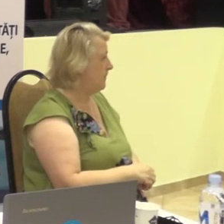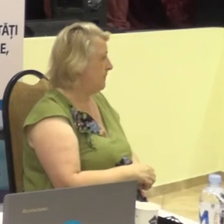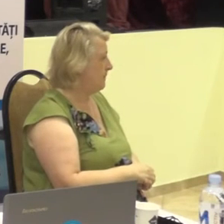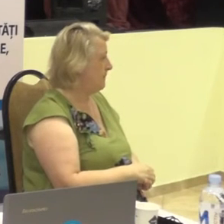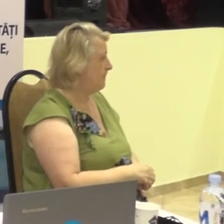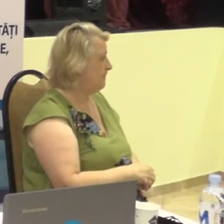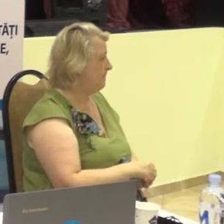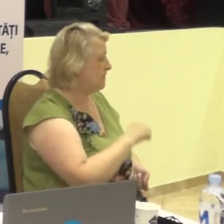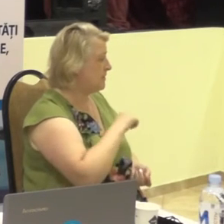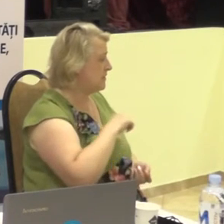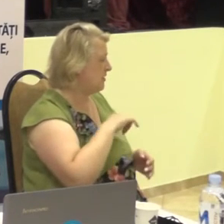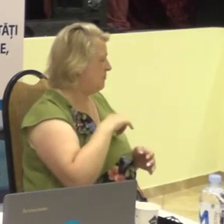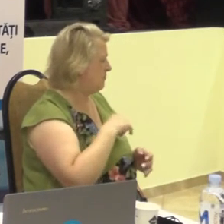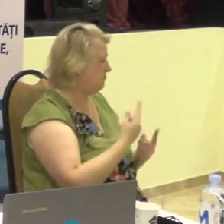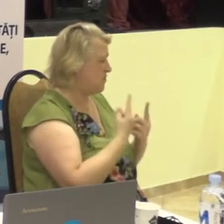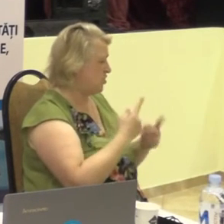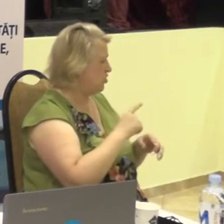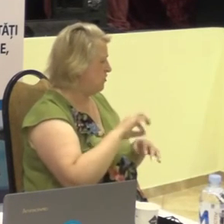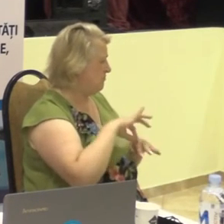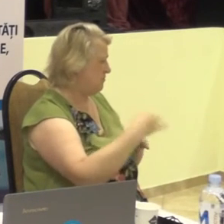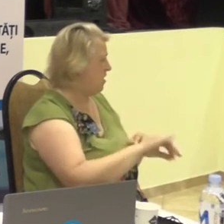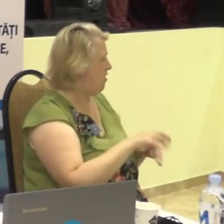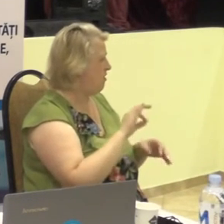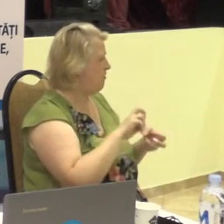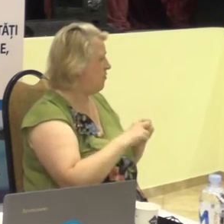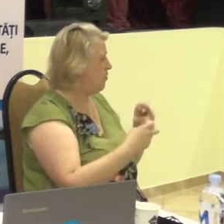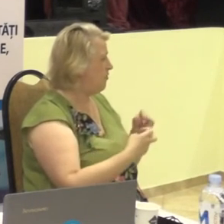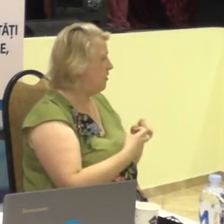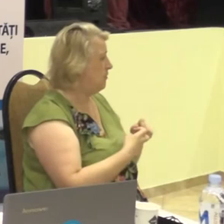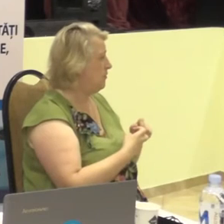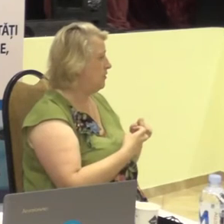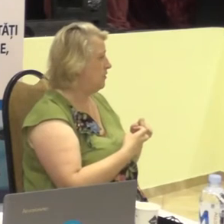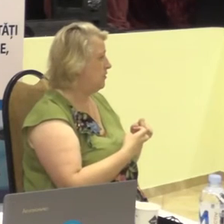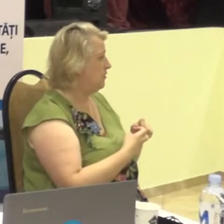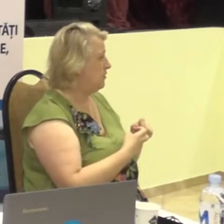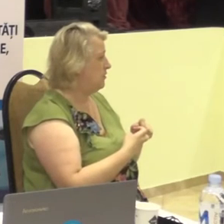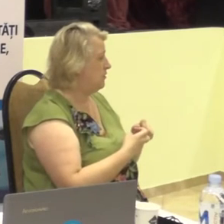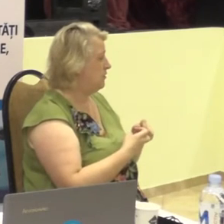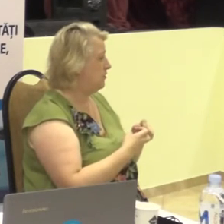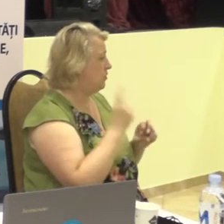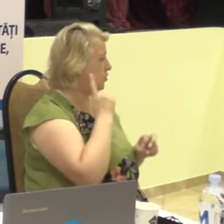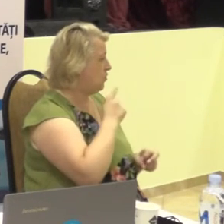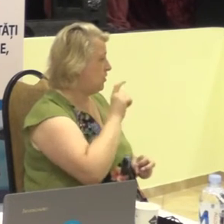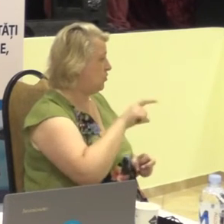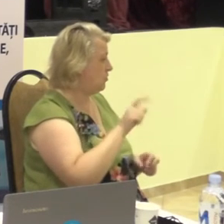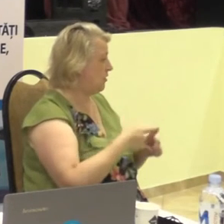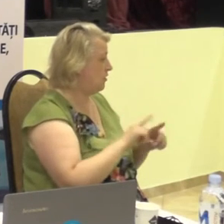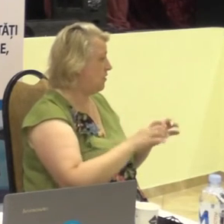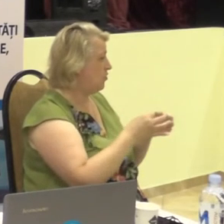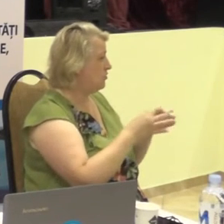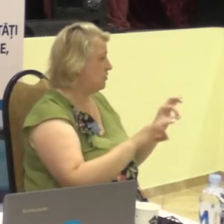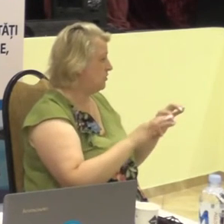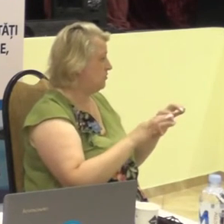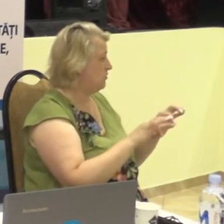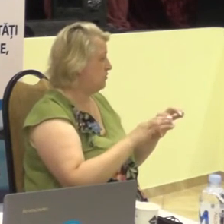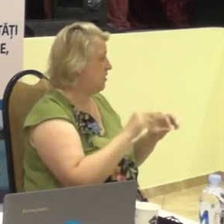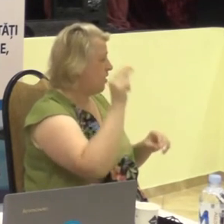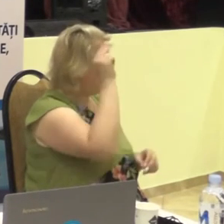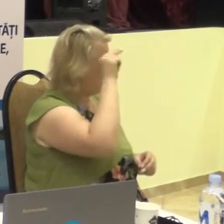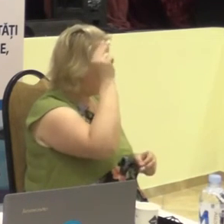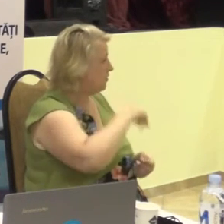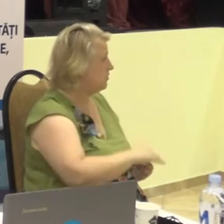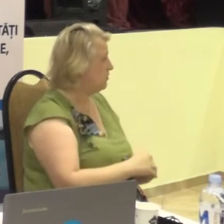mai doreroasă problemă a persoanelor surde este accesul la educație.